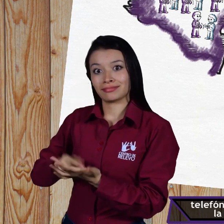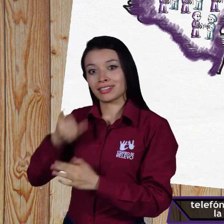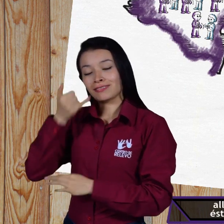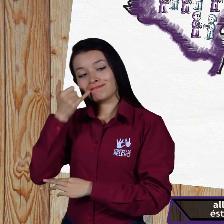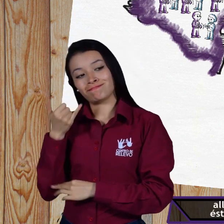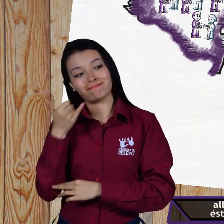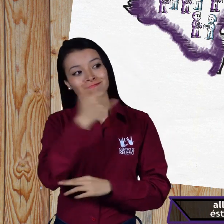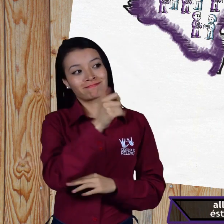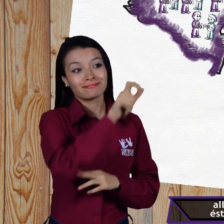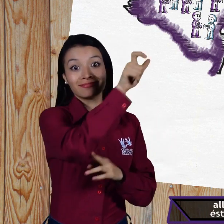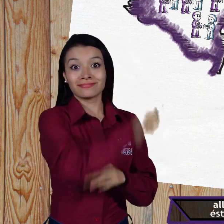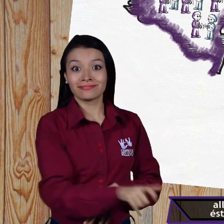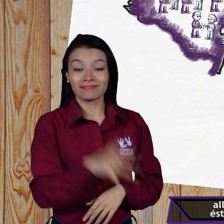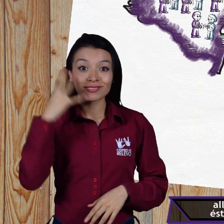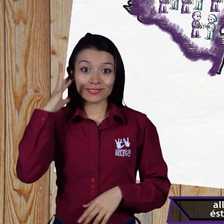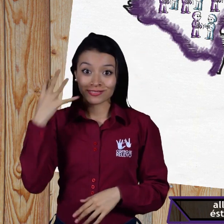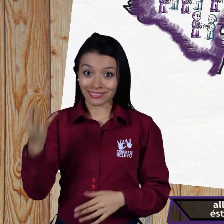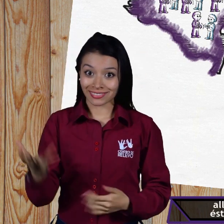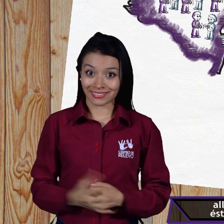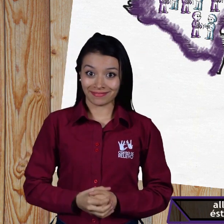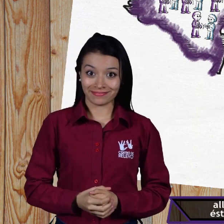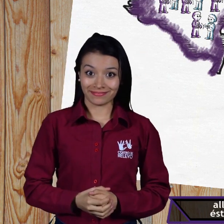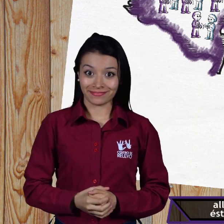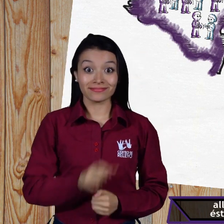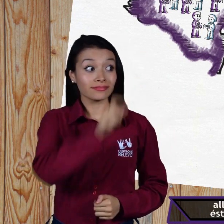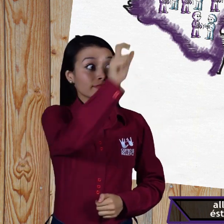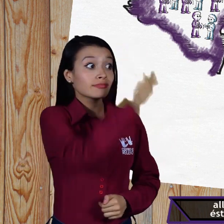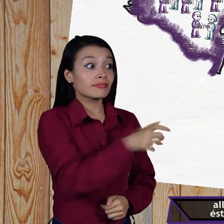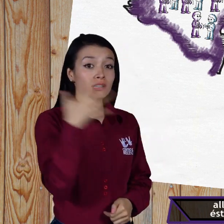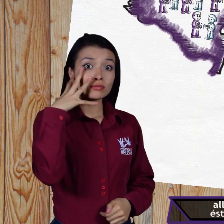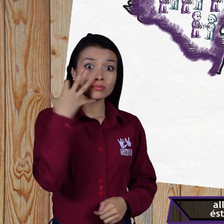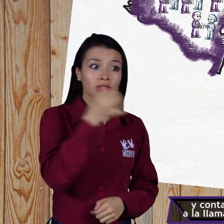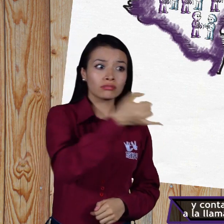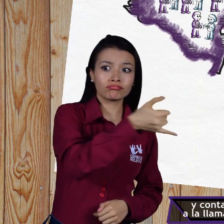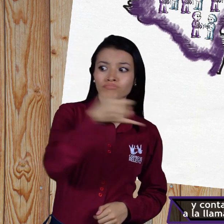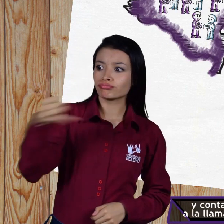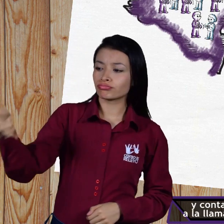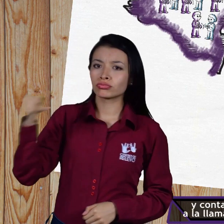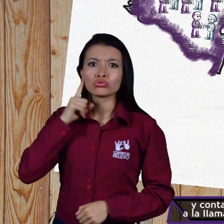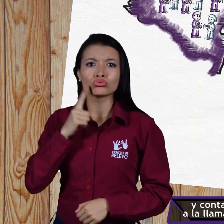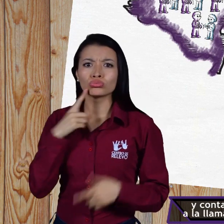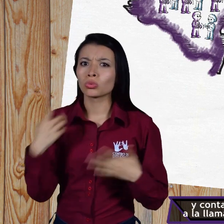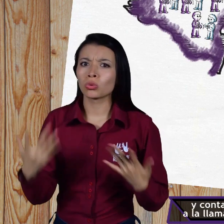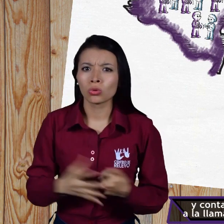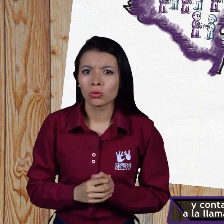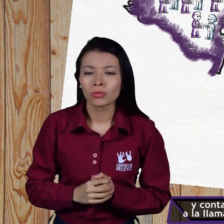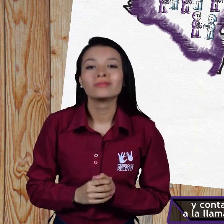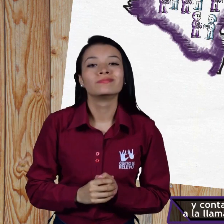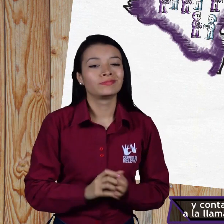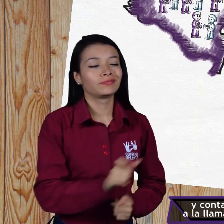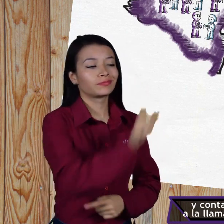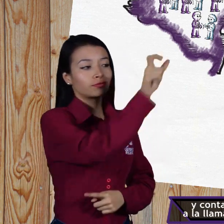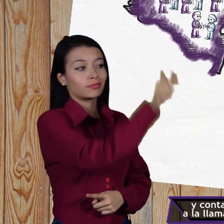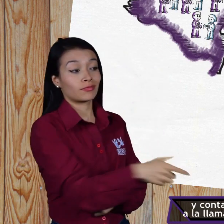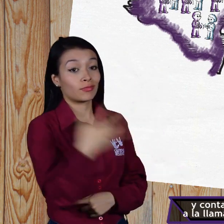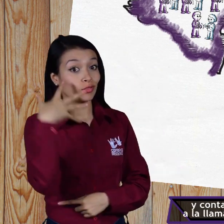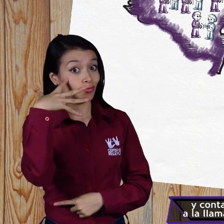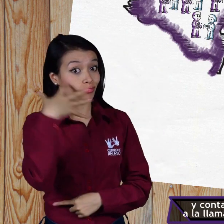relevo. Allí responde uno de los intérpretes. Este se encarga de realizar la llamada y contactar a la persona. Cuando se responde a la llamada, se entable la conversación